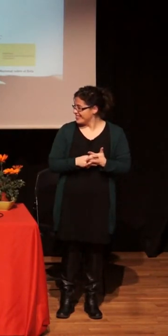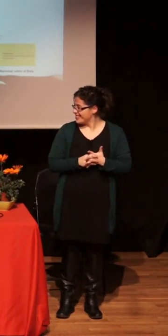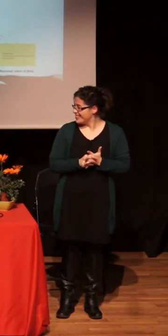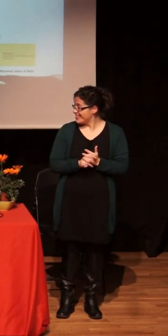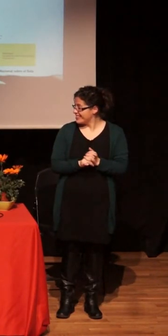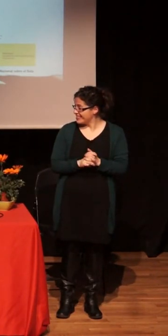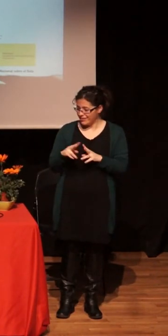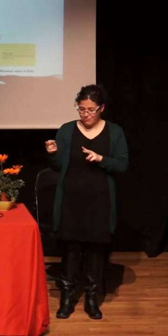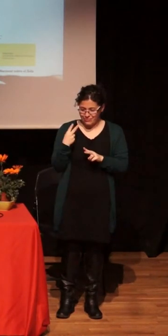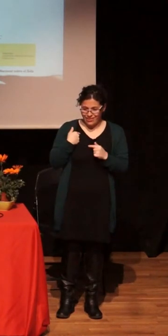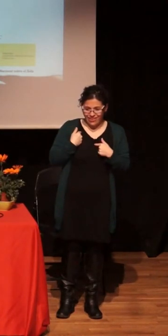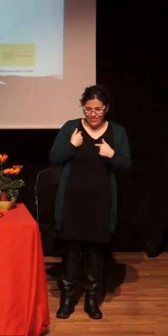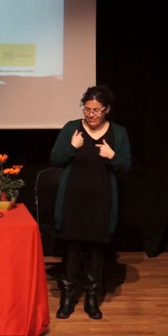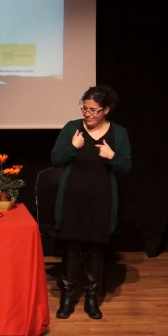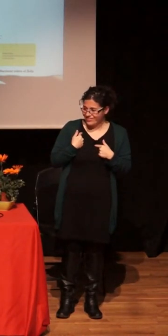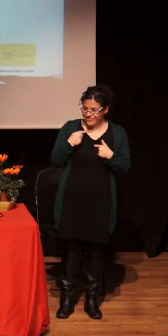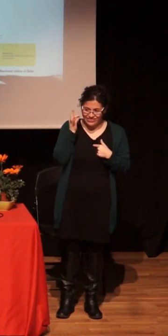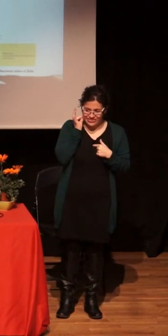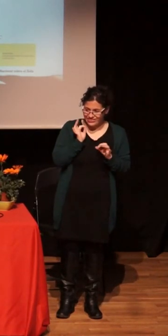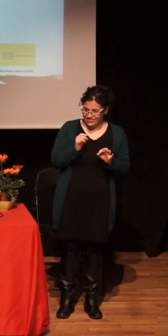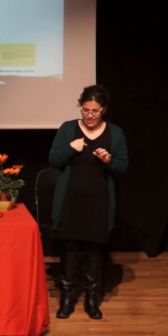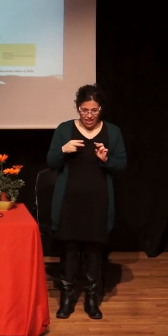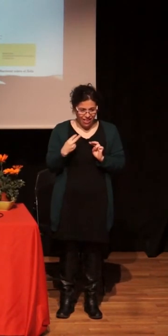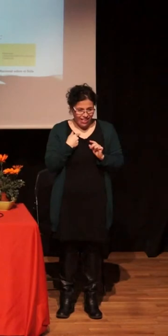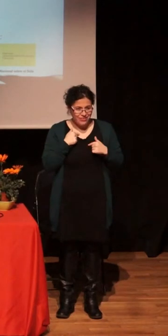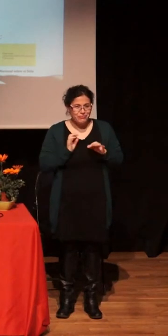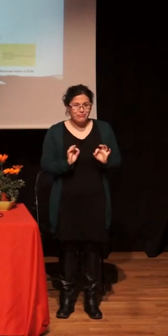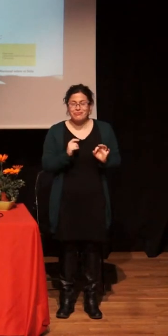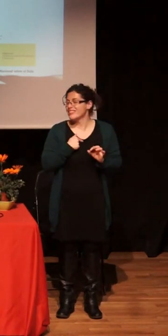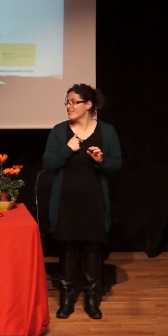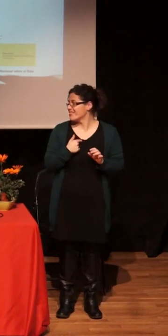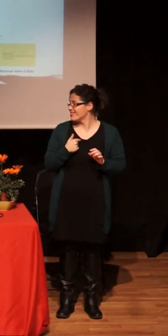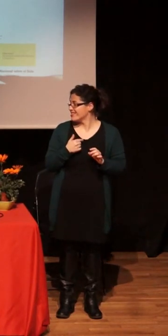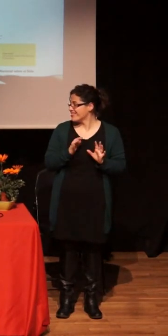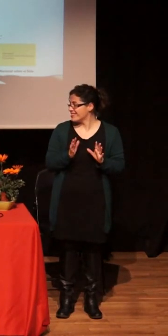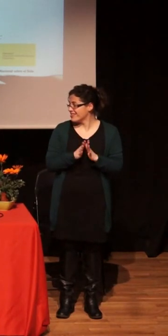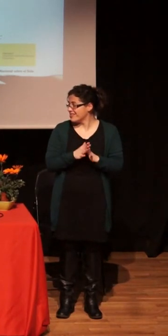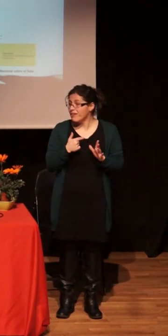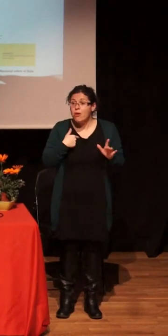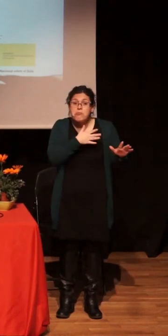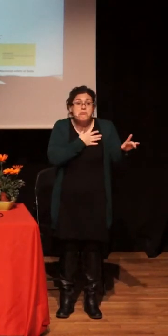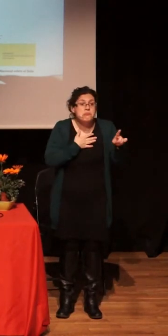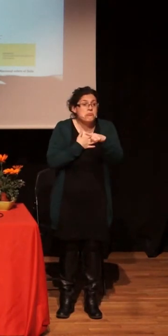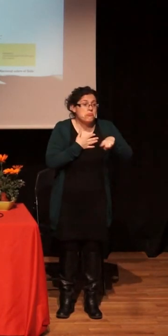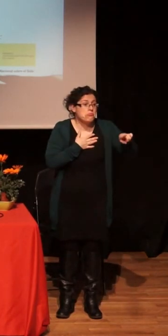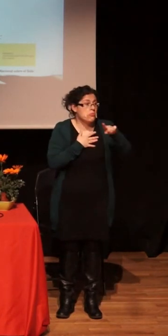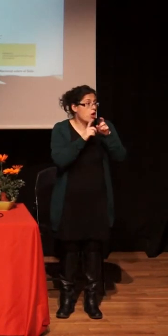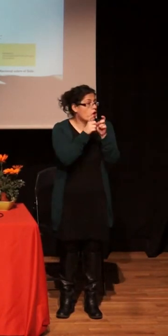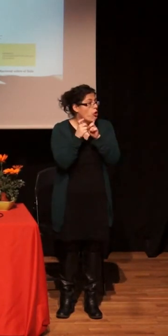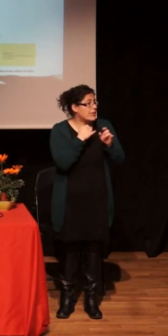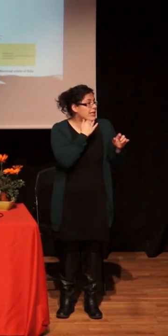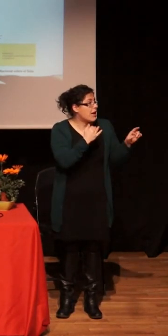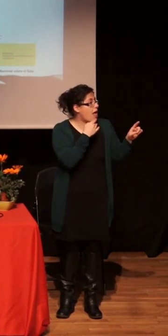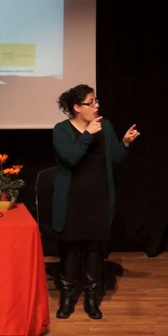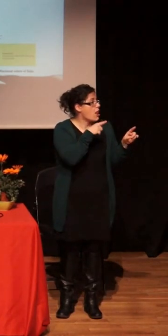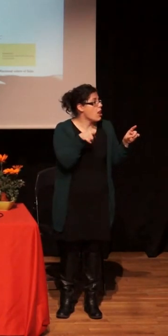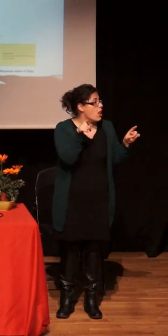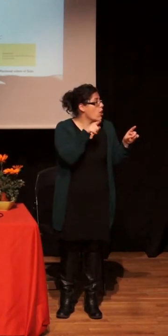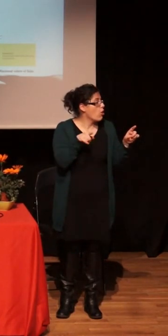¿Venéis a mí? O abrimos bien, ¿eh? ¿Hay quien quiera hablar? Sí, o si queréis comentar algo a alguien y ya nos han